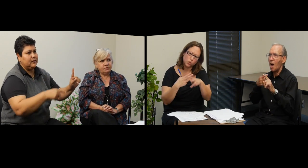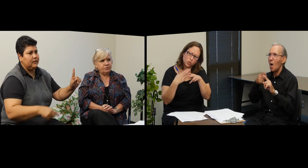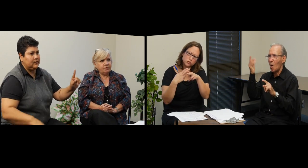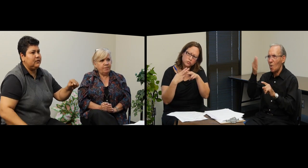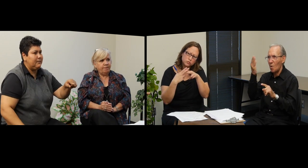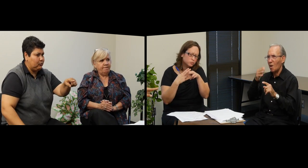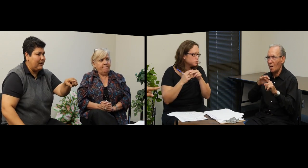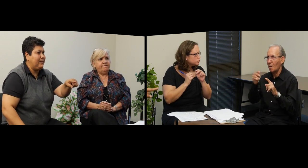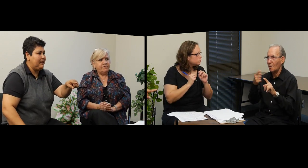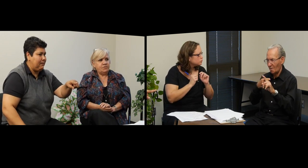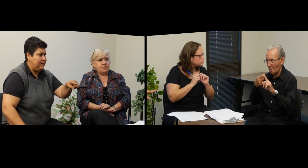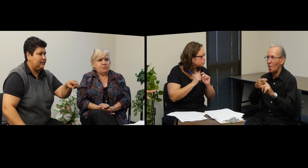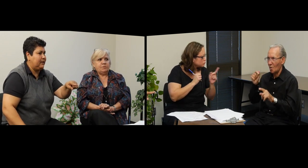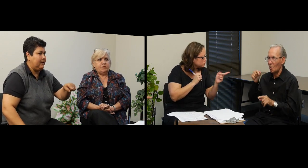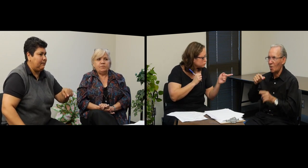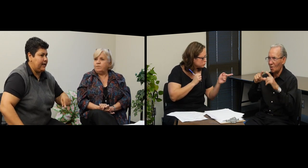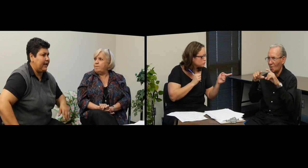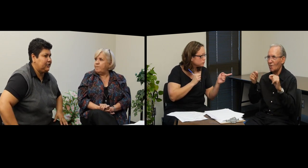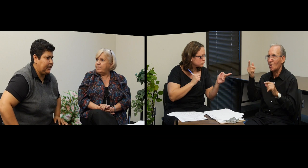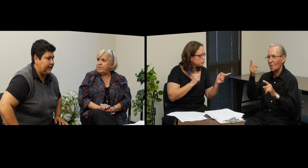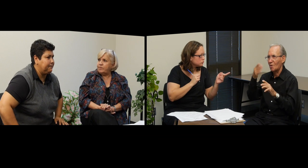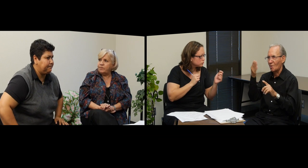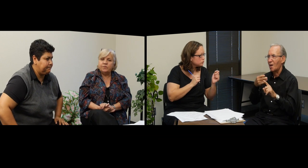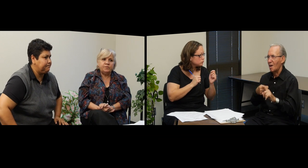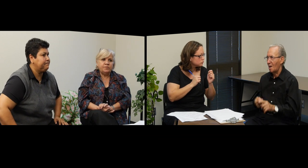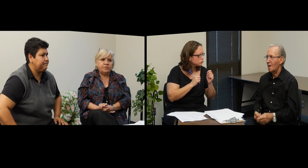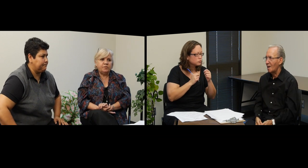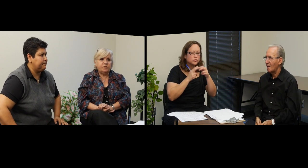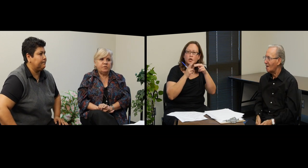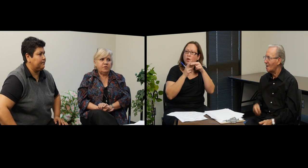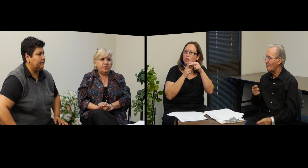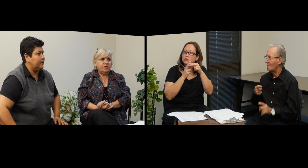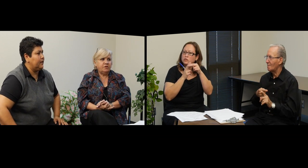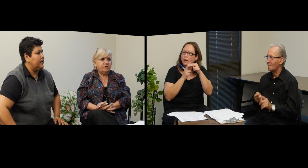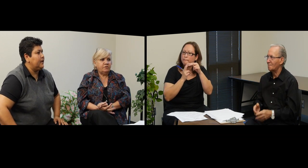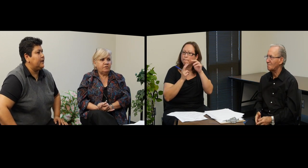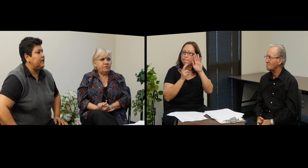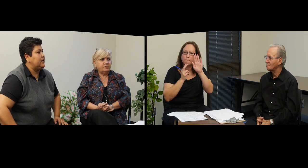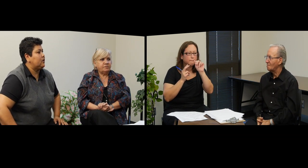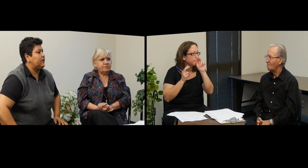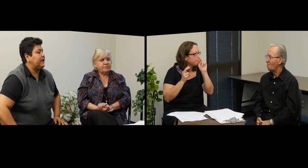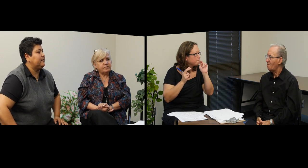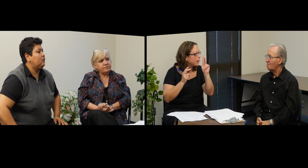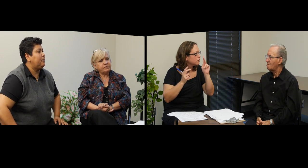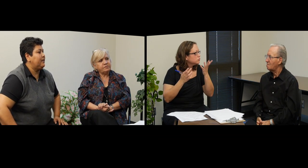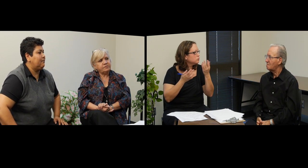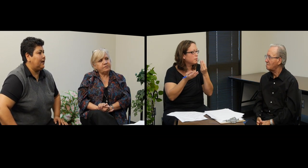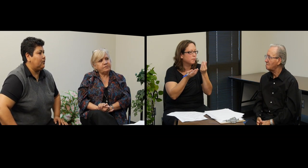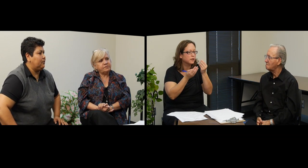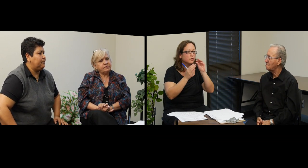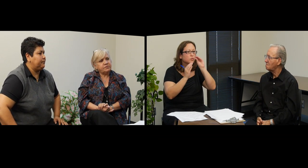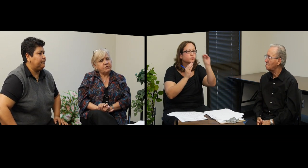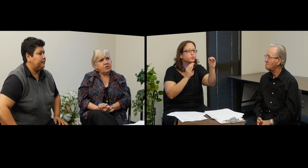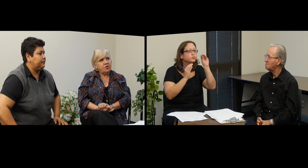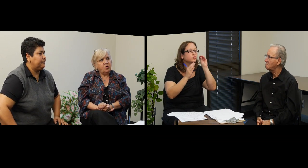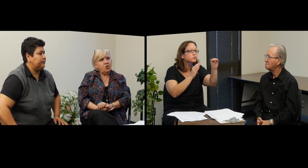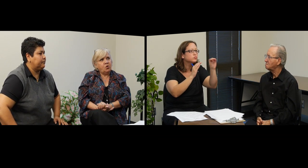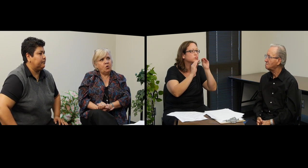Sí, mensualmente me, este, me llega el cheque. Ajá. Ajá. Ajá. Y, ¿qué es el nombre del banco? Ah,